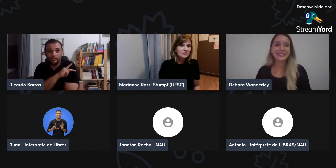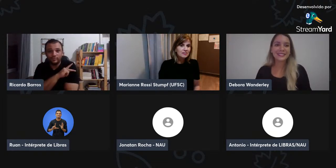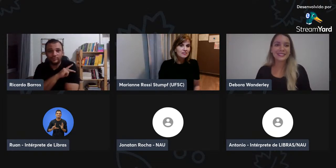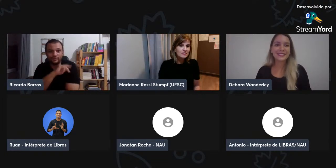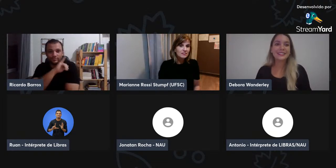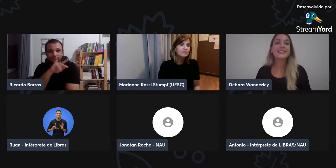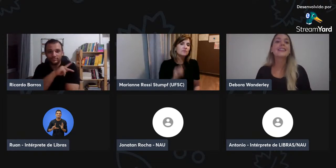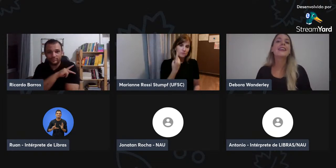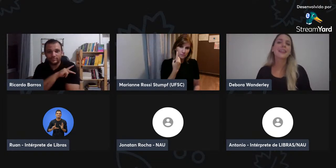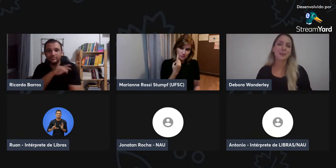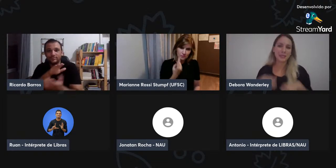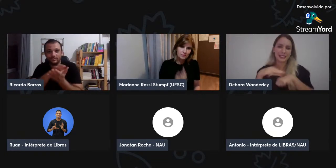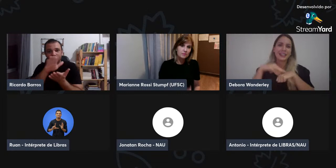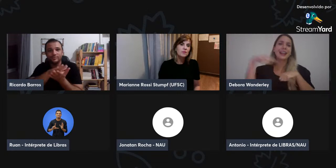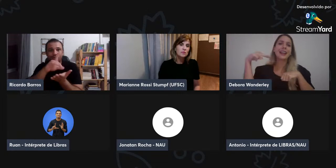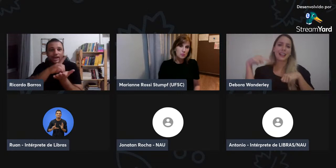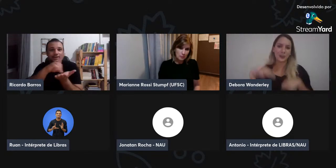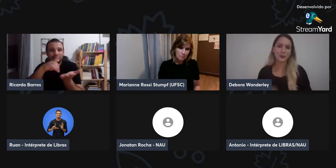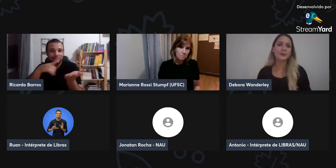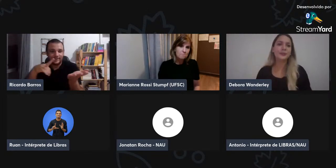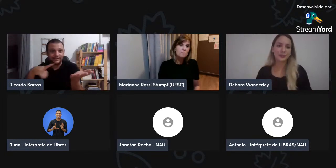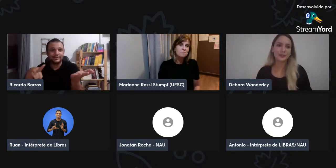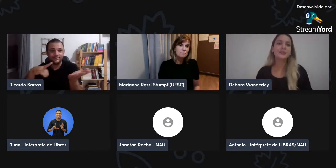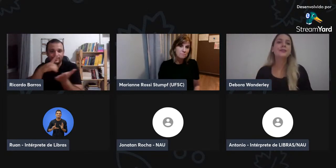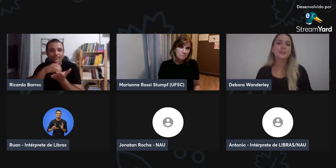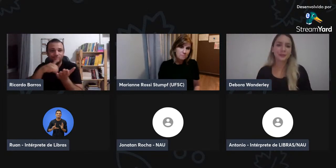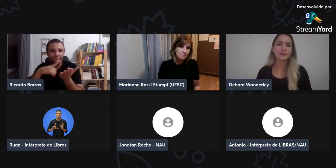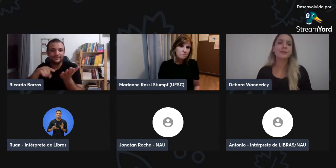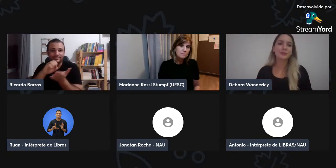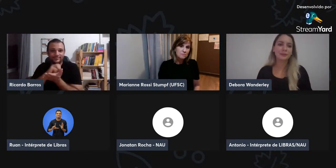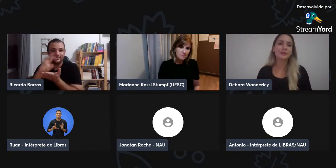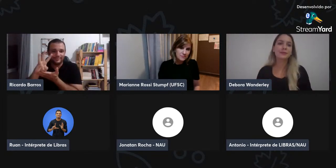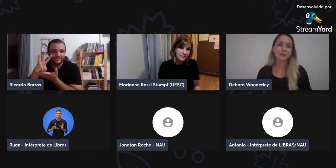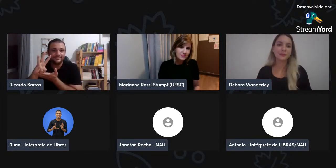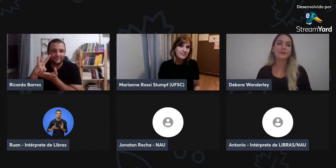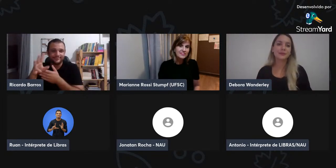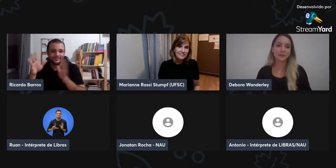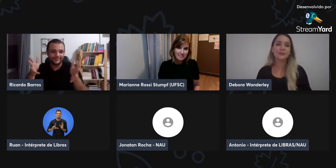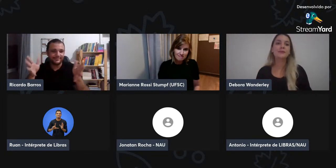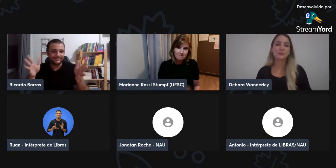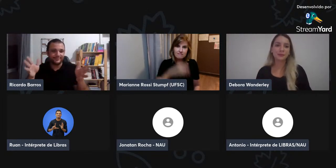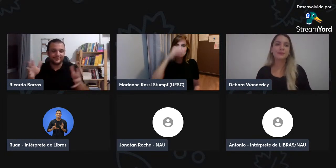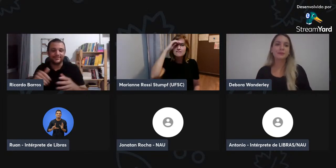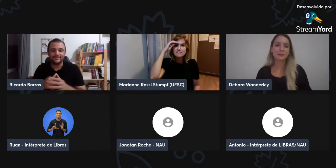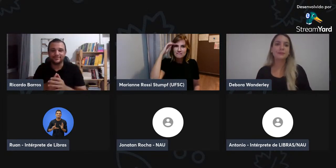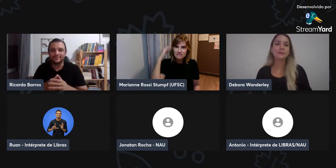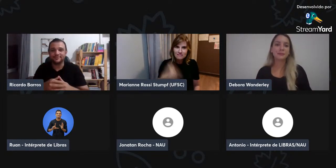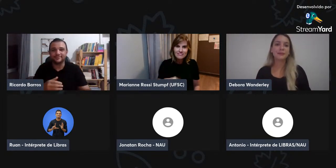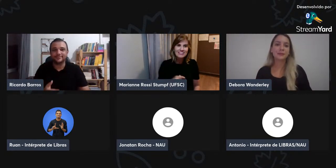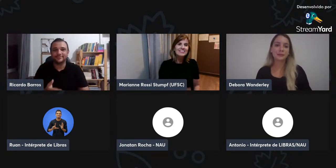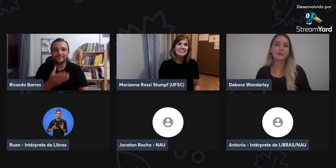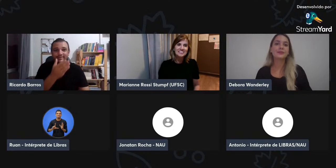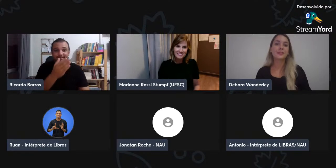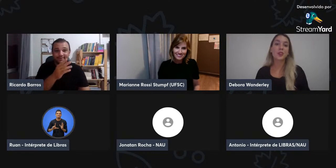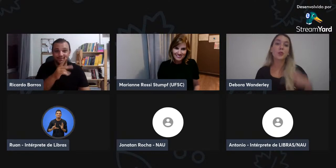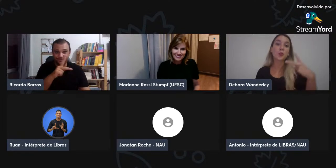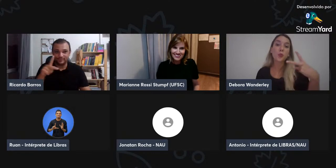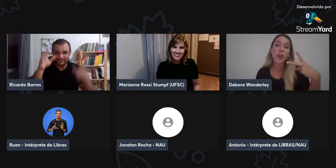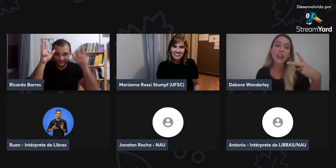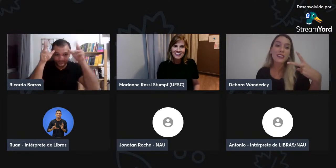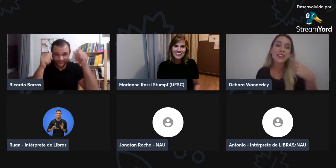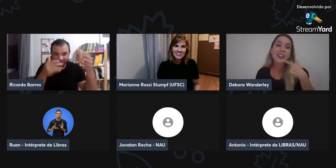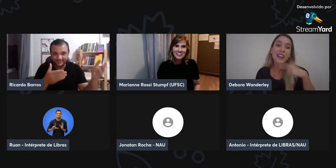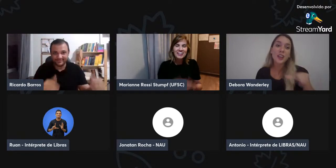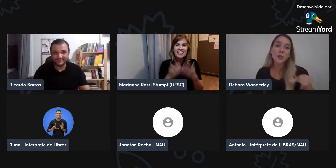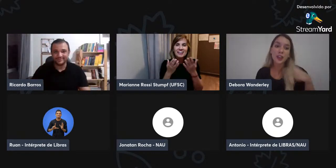Tem um TCC impresso de um surdo, uma dissertação, toda em sign or